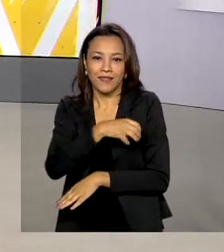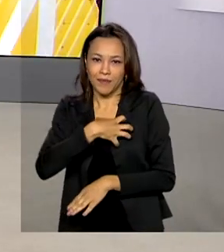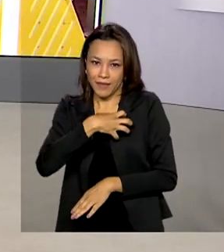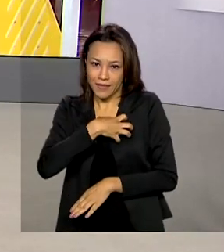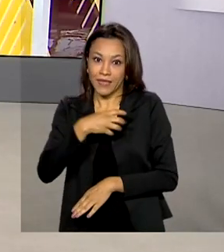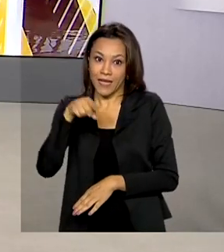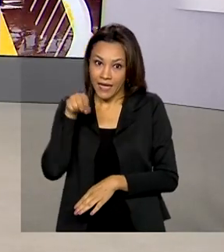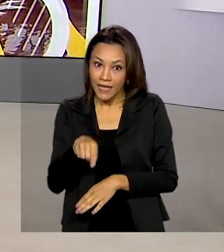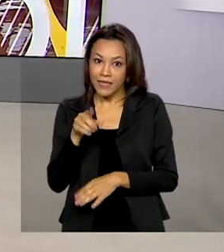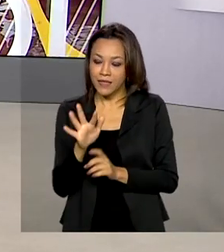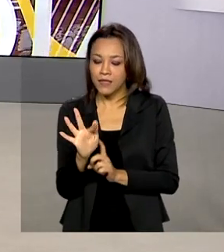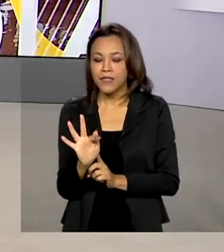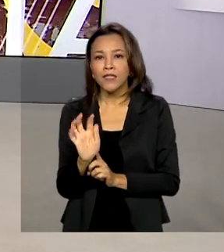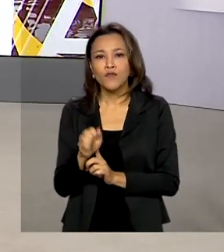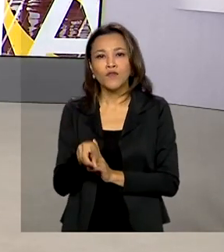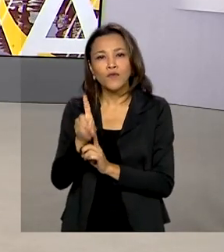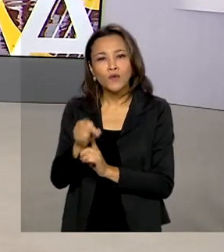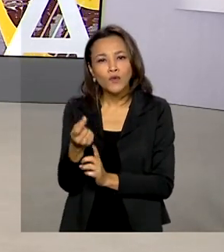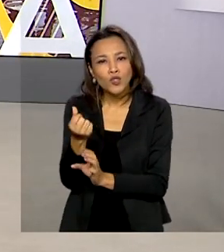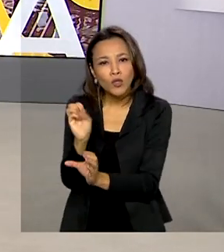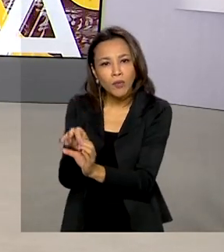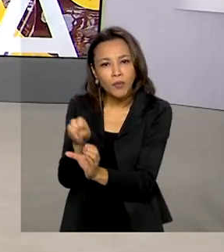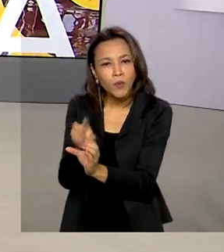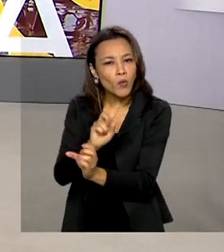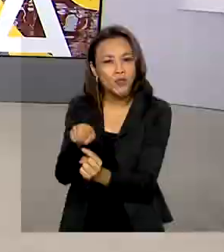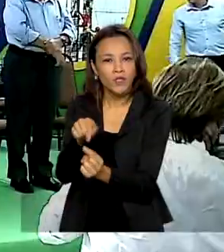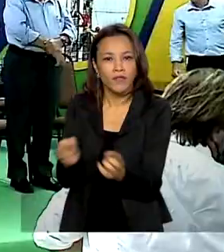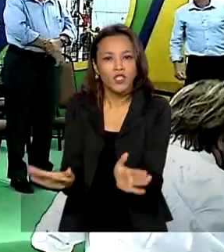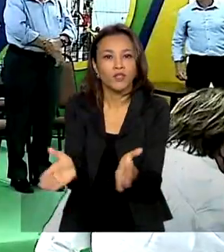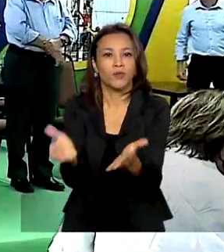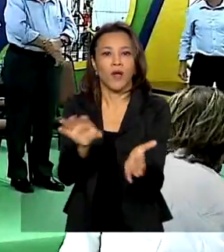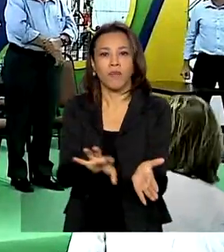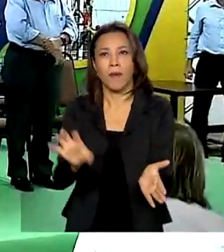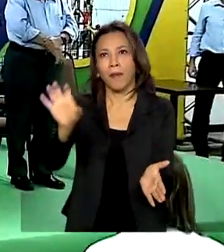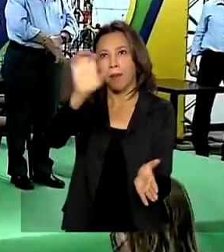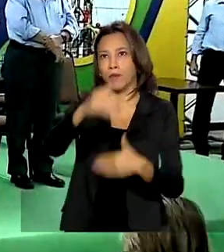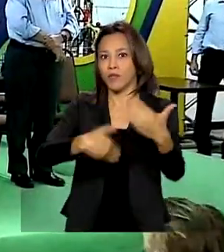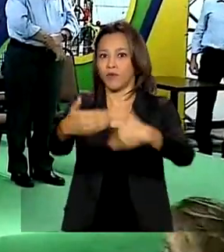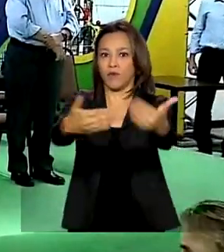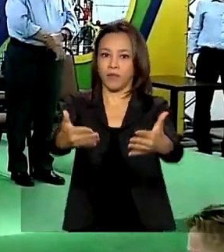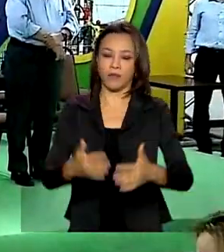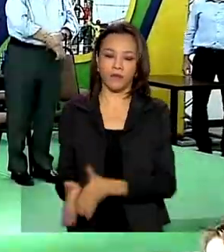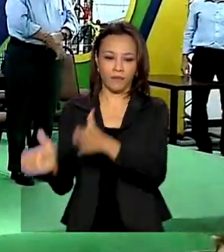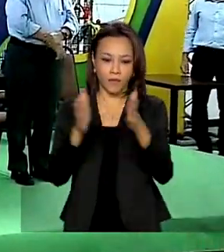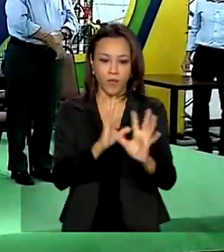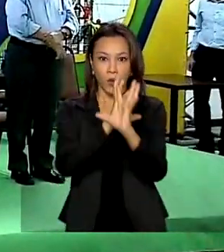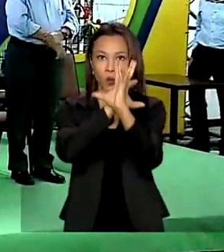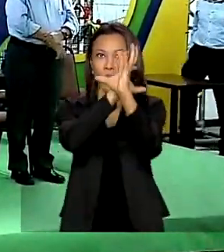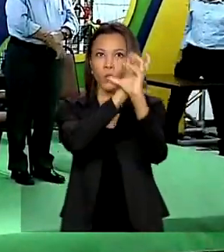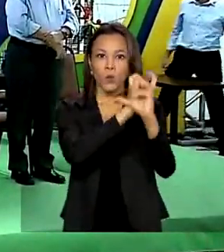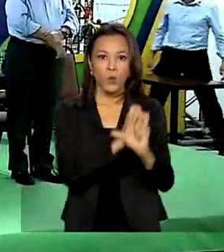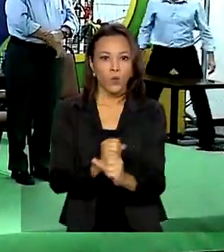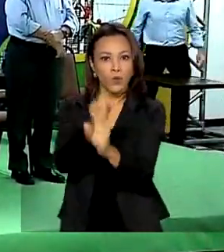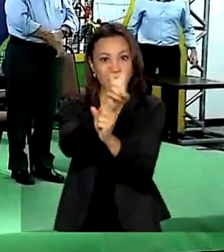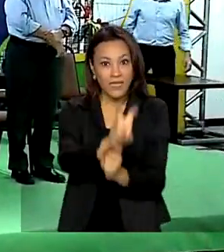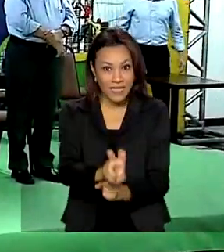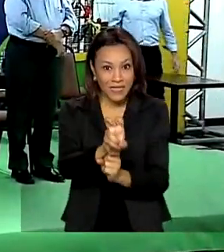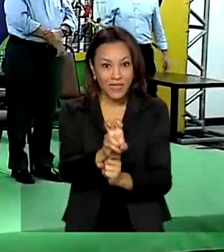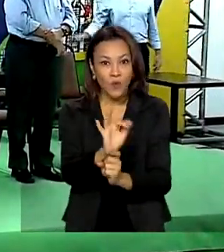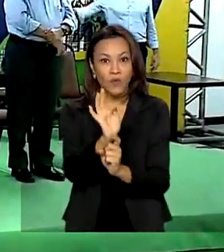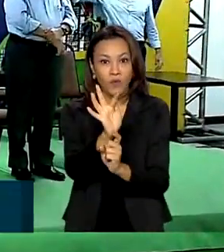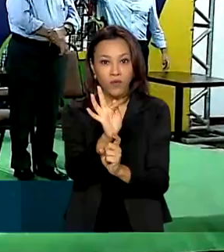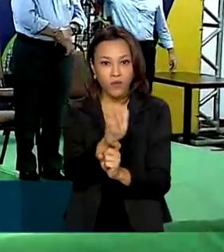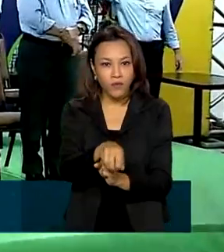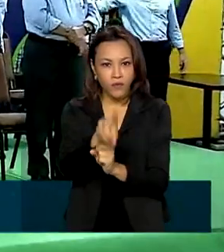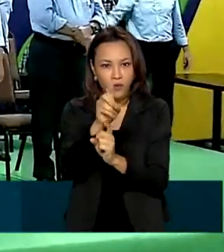instrumentos de estímulo do desenvolvimento regional. O total de dívidas acumuladas nos cinco fundos passa dos 58